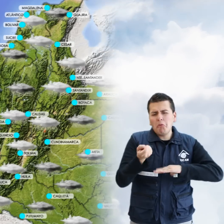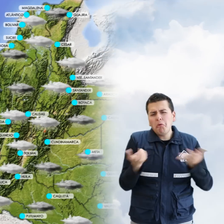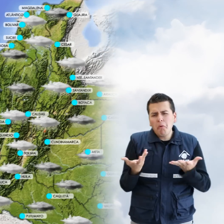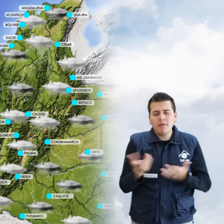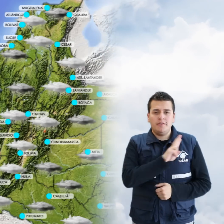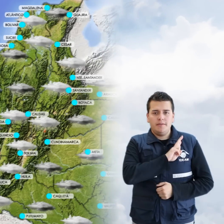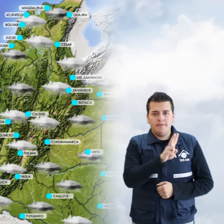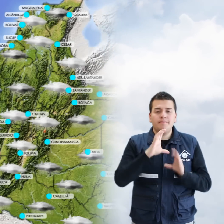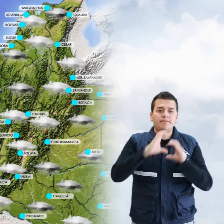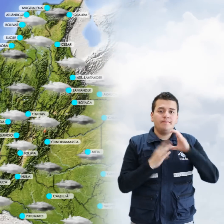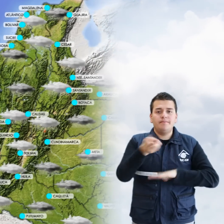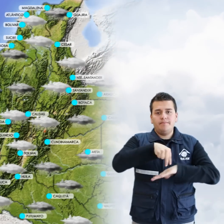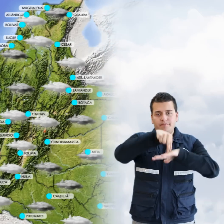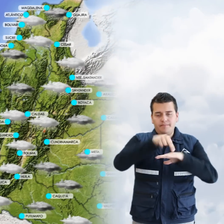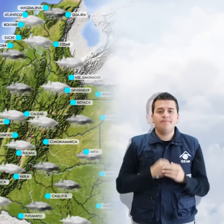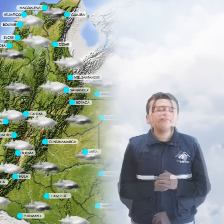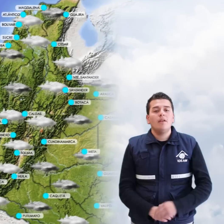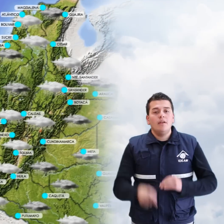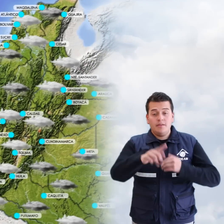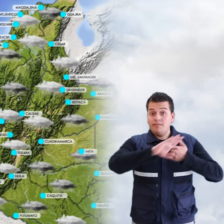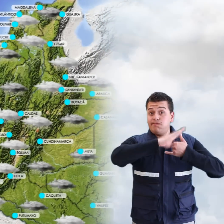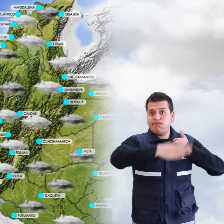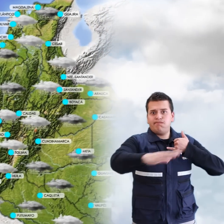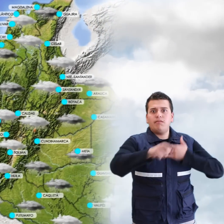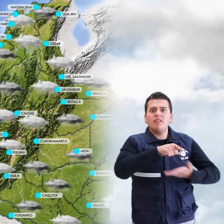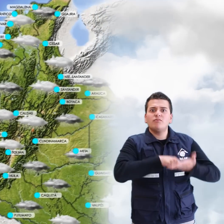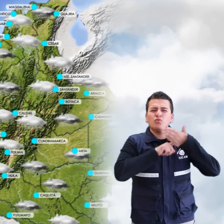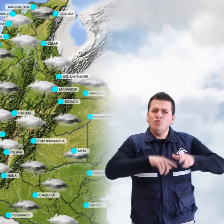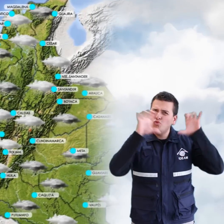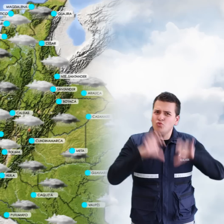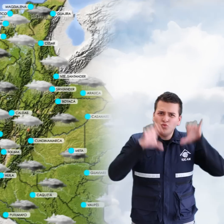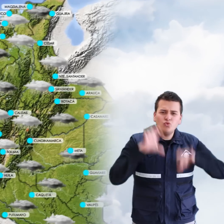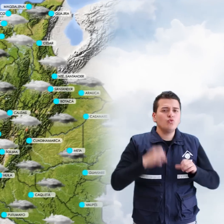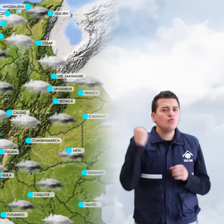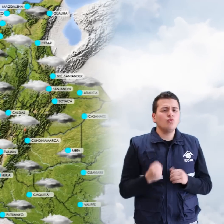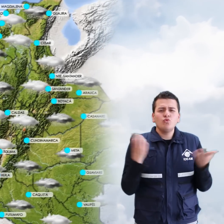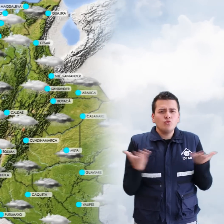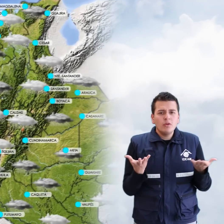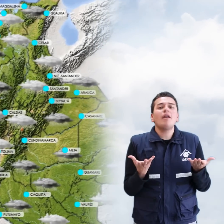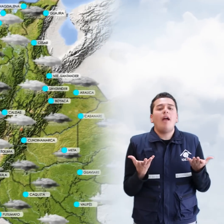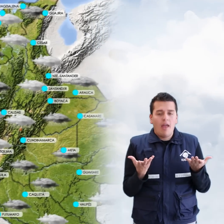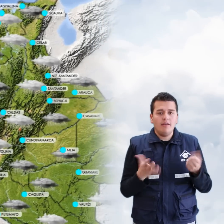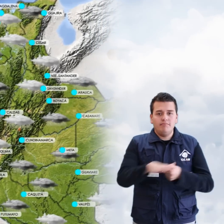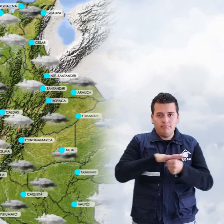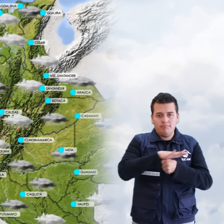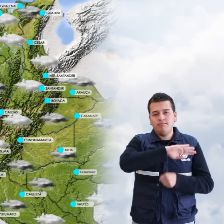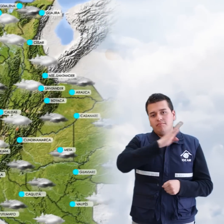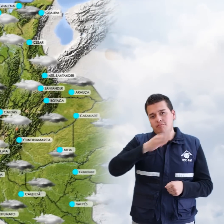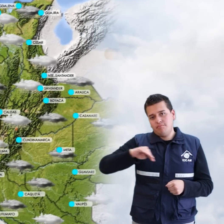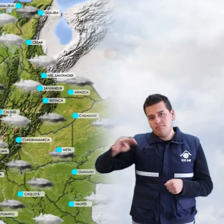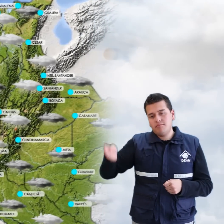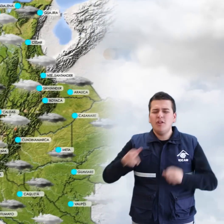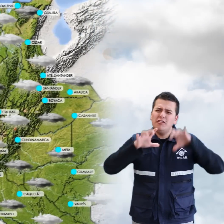Valle del Cauca, Cauca y Nariño. En la región Andina las lluvias más intensas las estimamos en sectores del departamento de Antioquia.